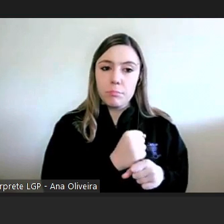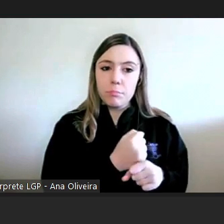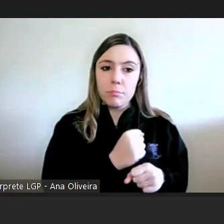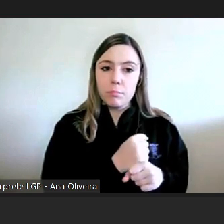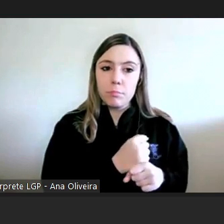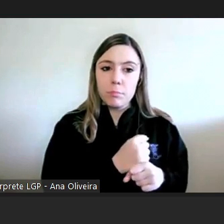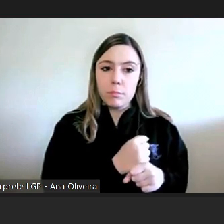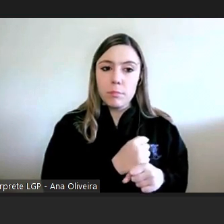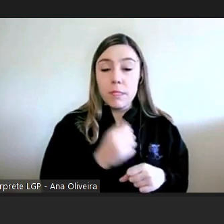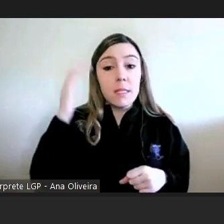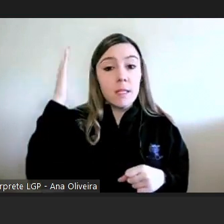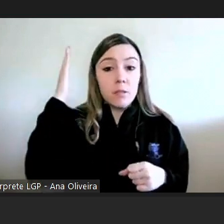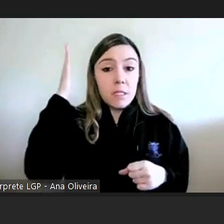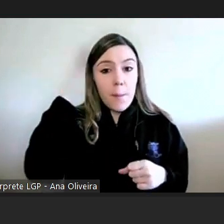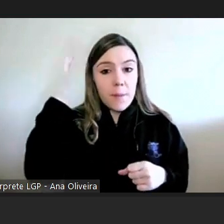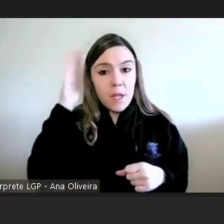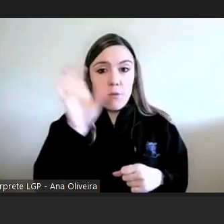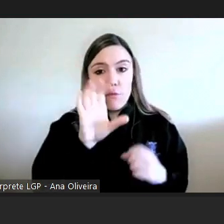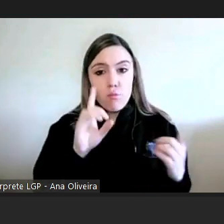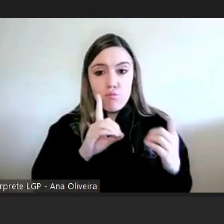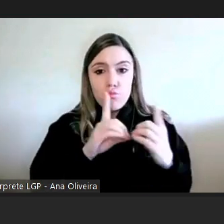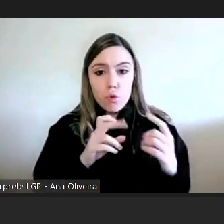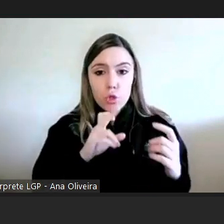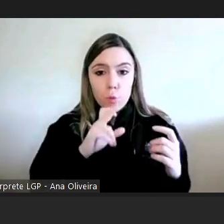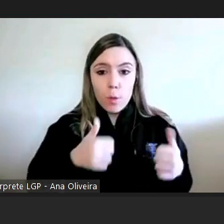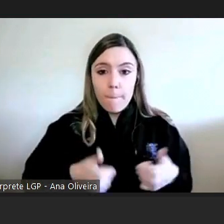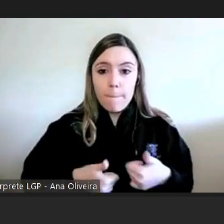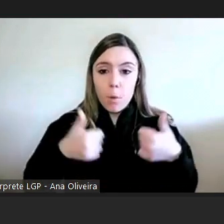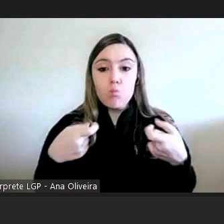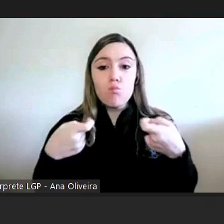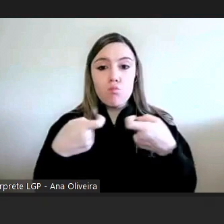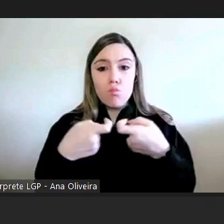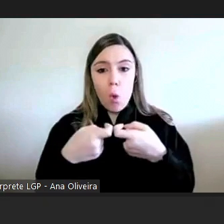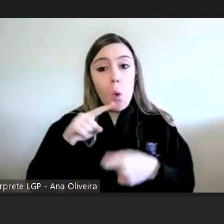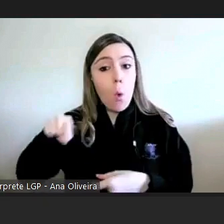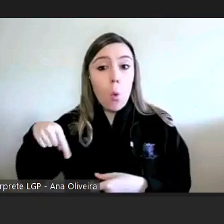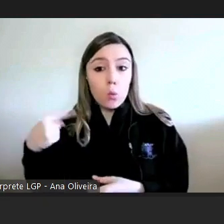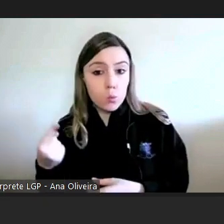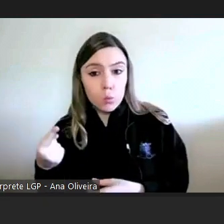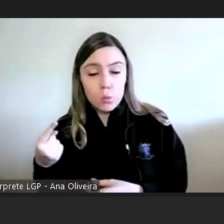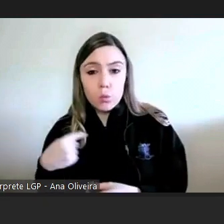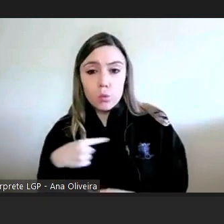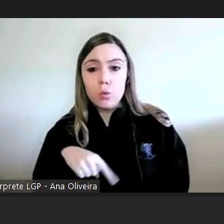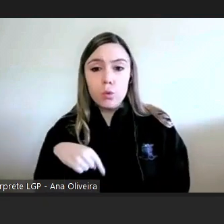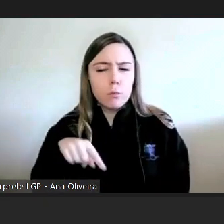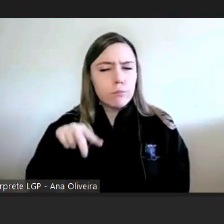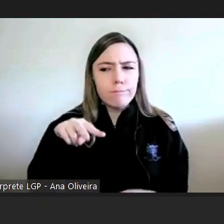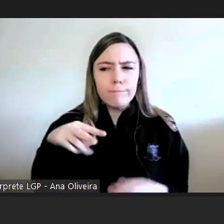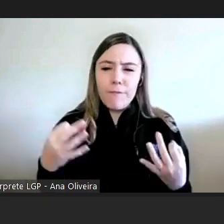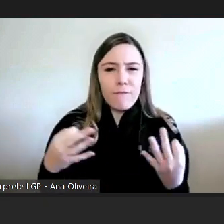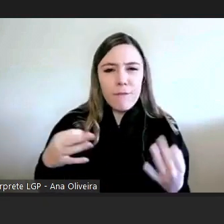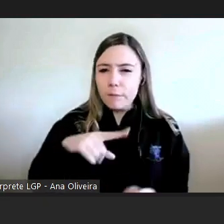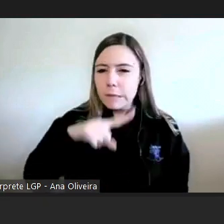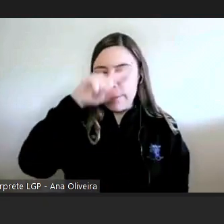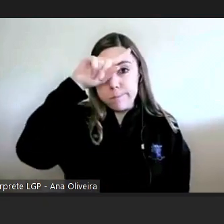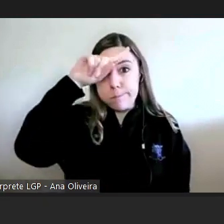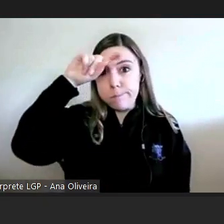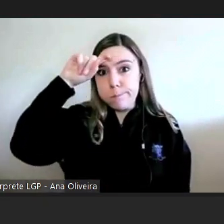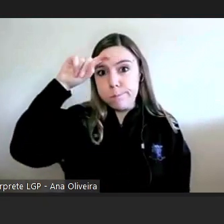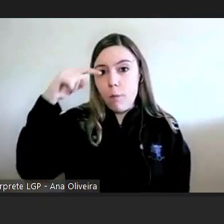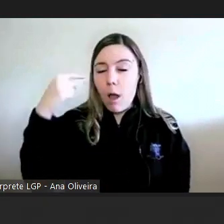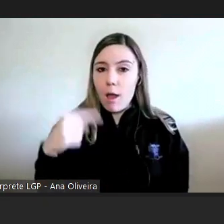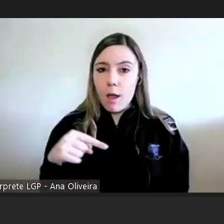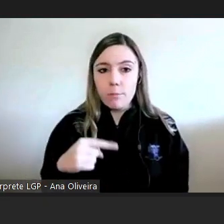de resposta muito adequada há outros em que detectamos muitas dificuldades dificuldades a vários